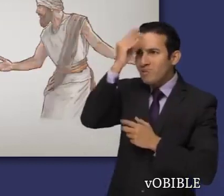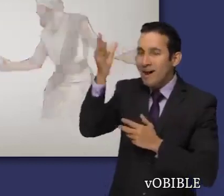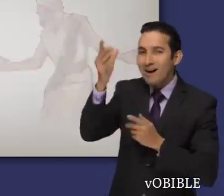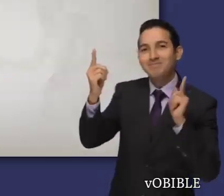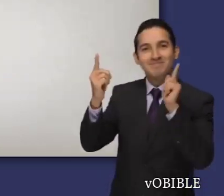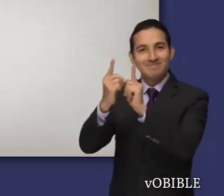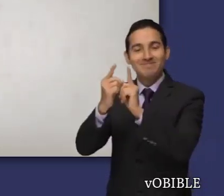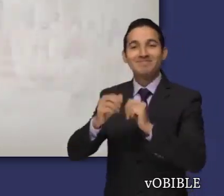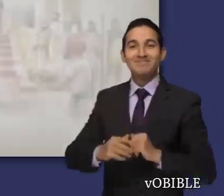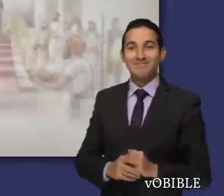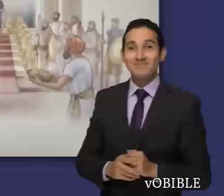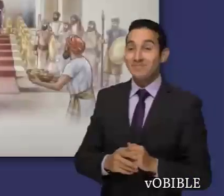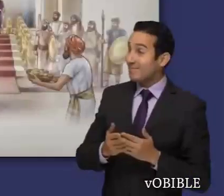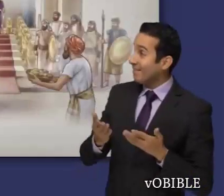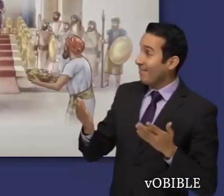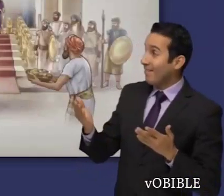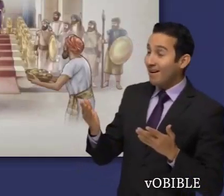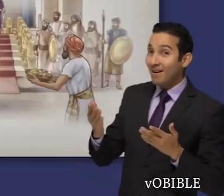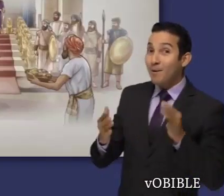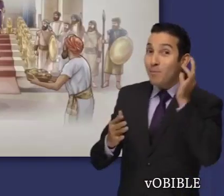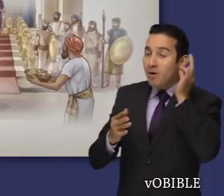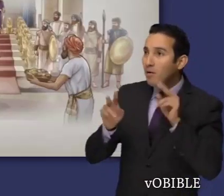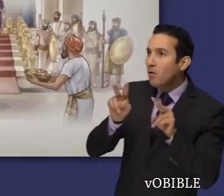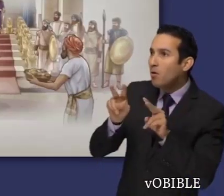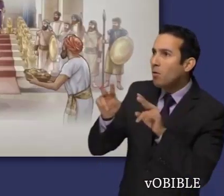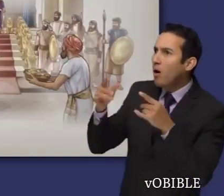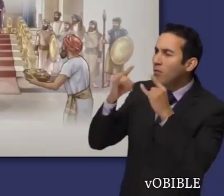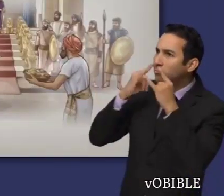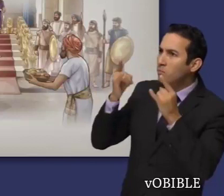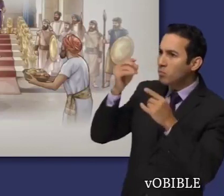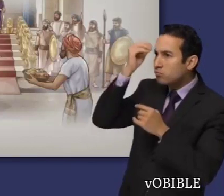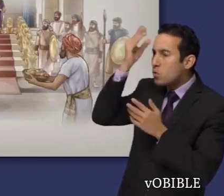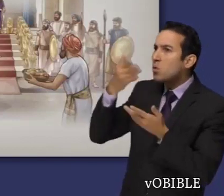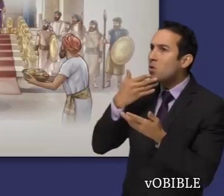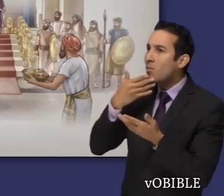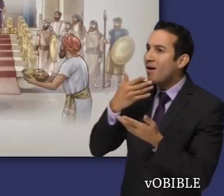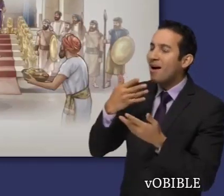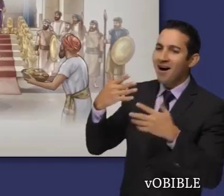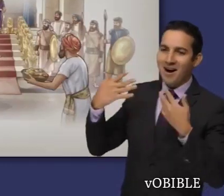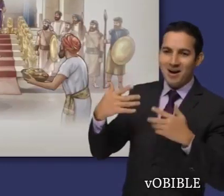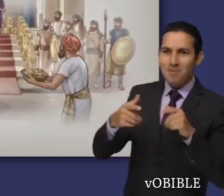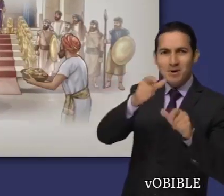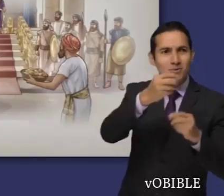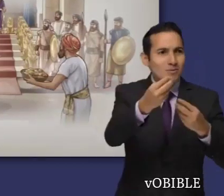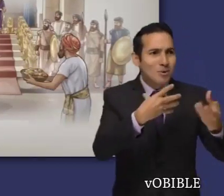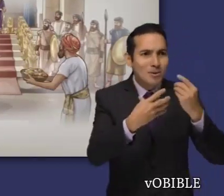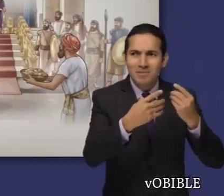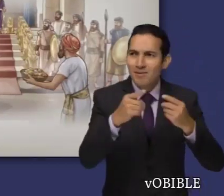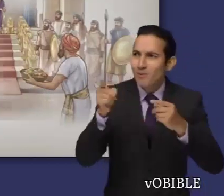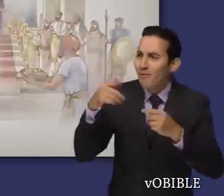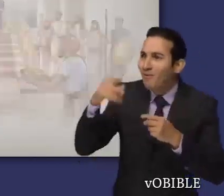para conocerlo. Al ver la sabiduría y la prosperidad de Salomón, dice, La verdad es que no me habían